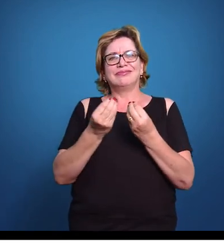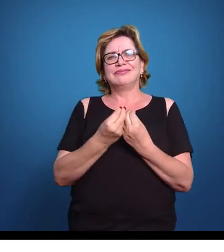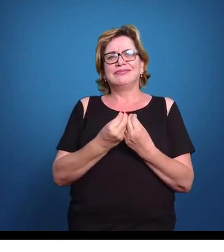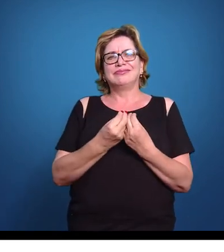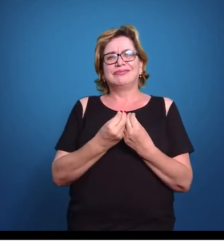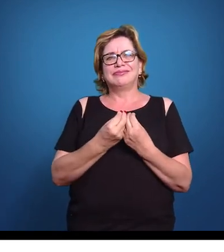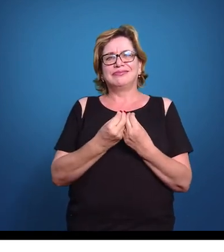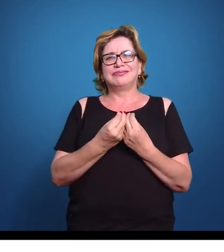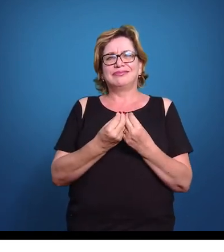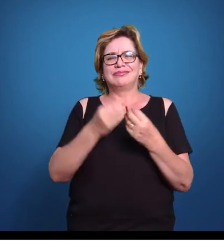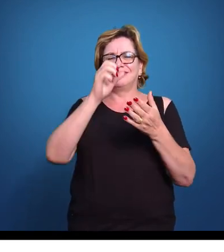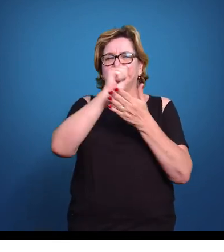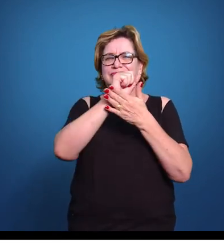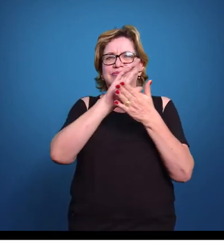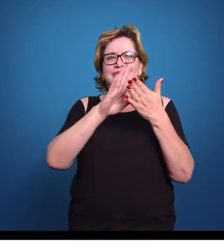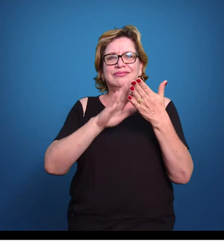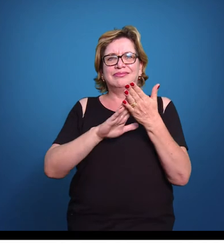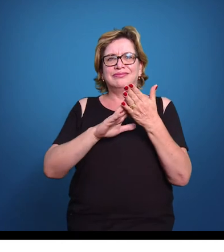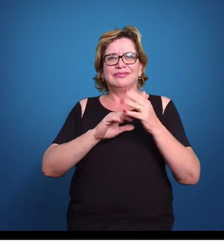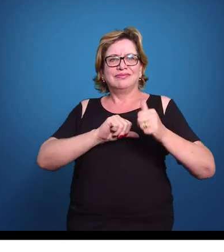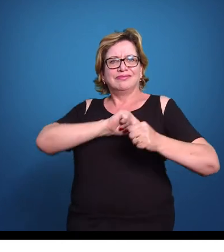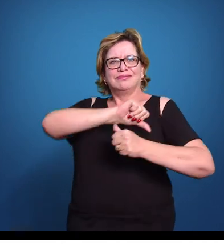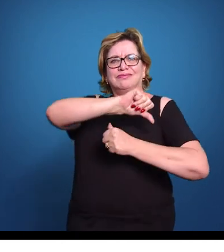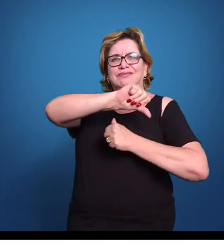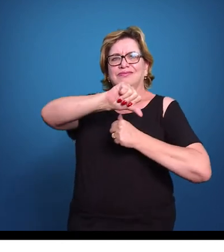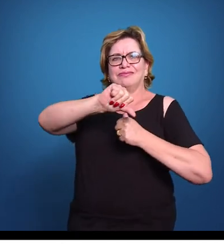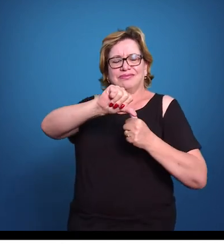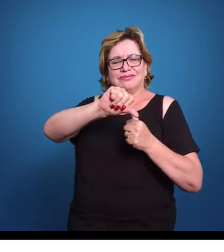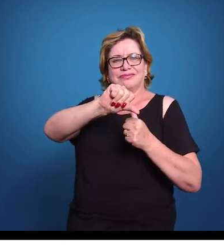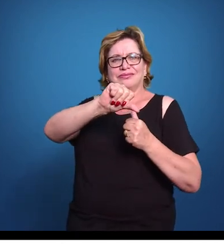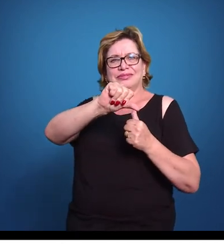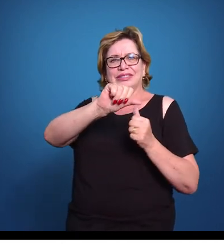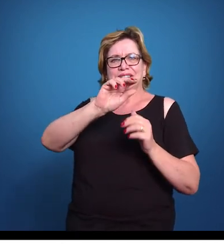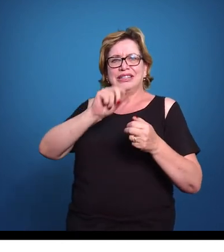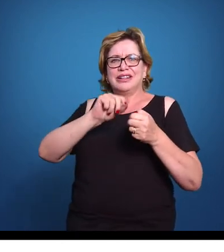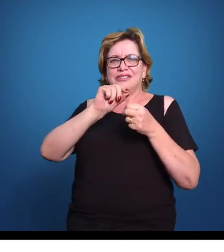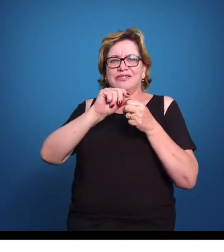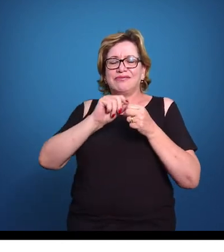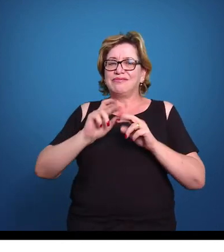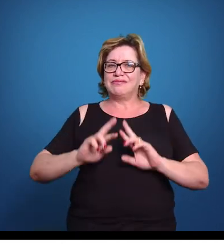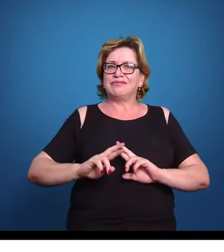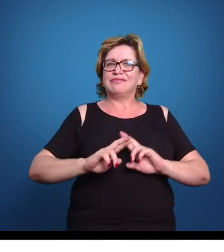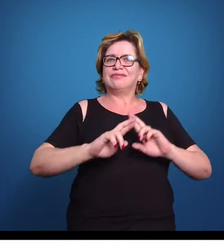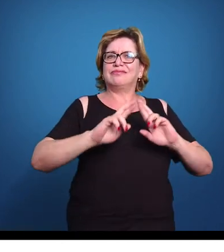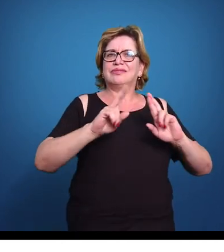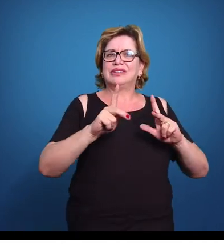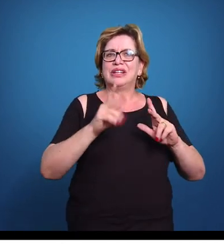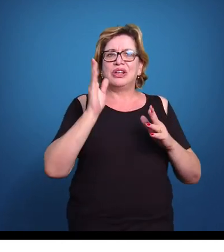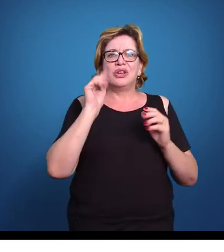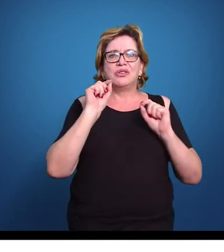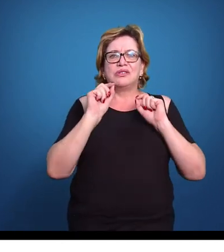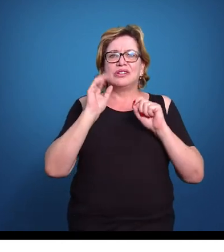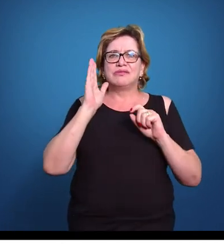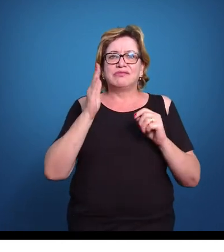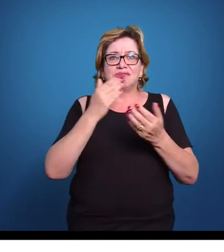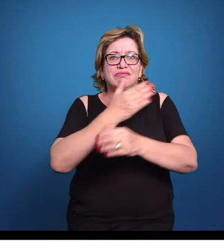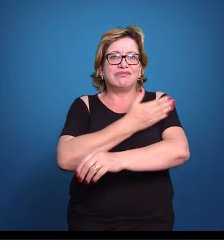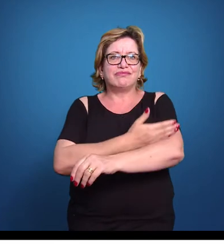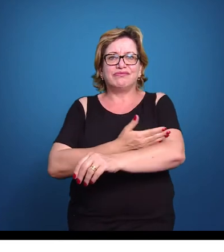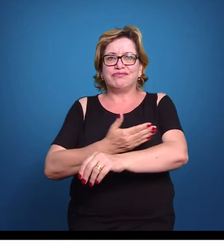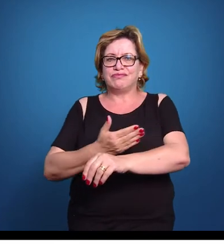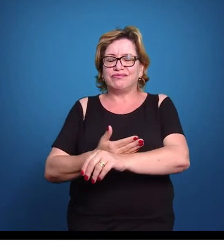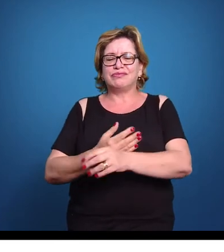atividade, modificar ela, ou seja, fazer diferente algo que já vinha sendo feito.